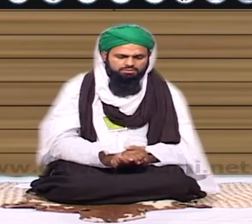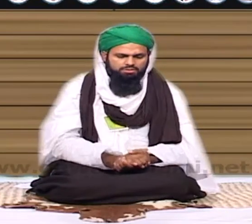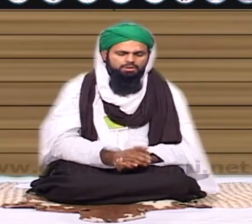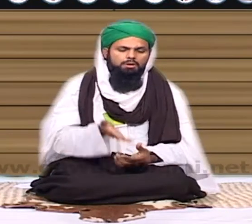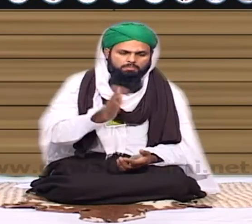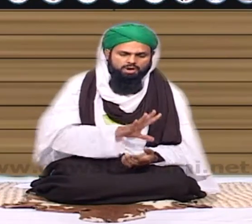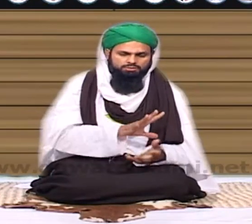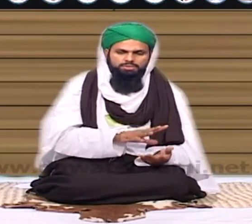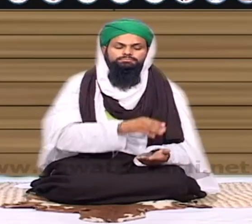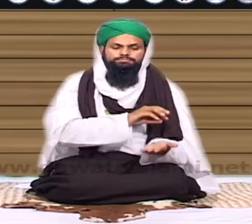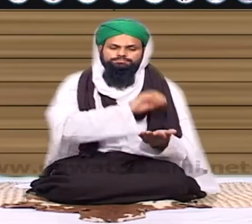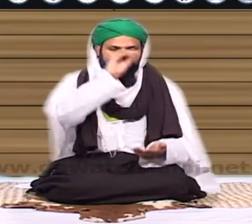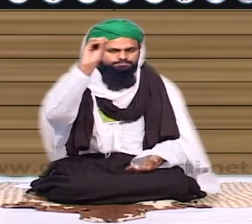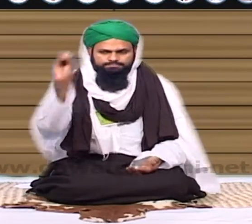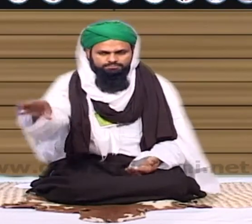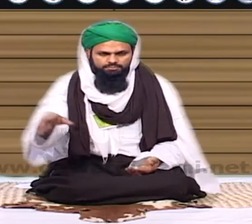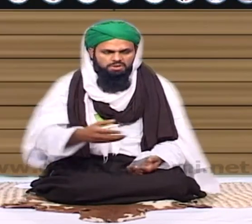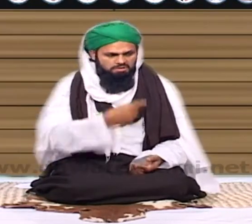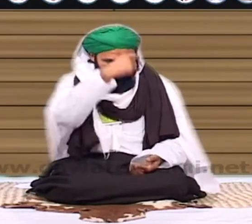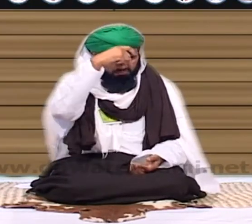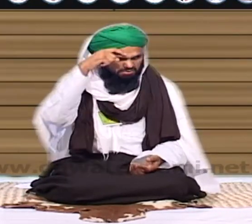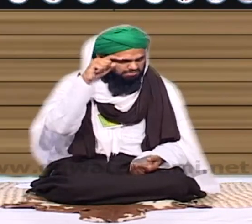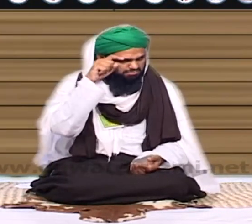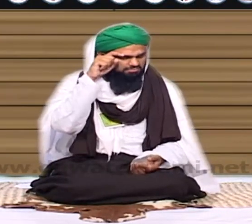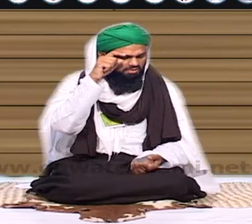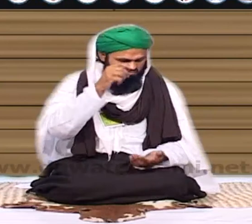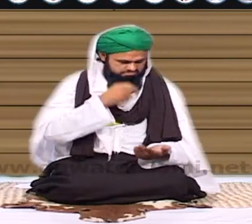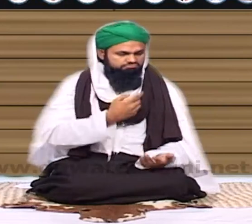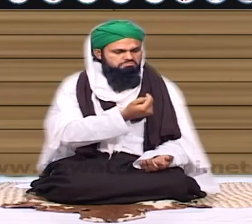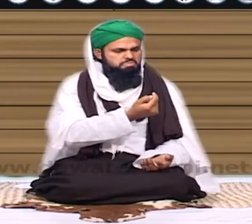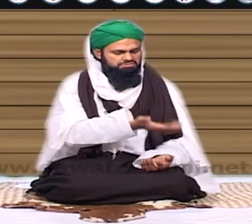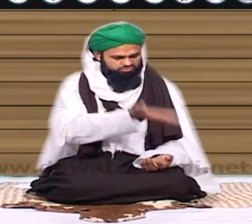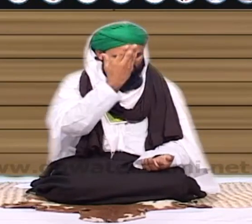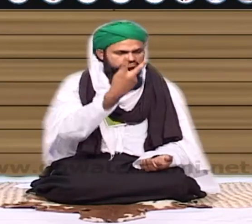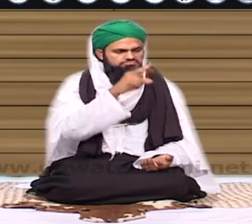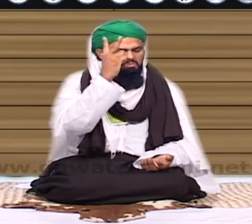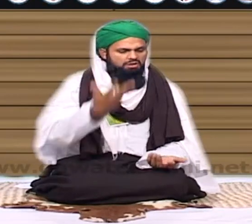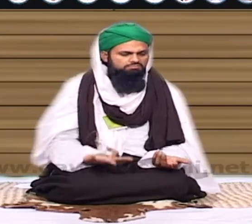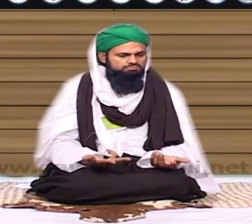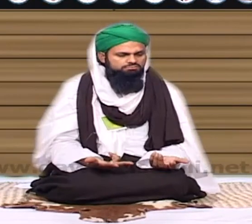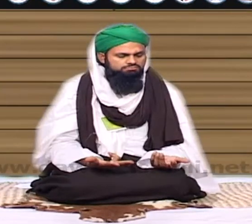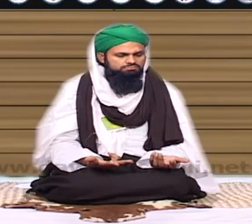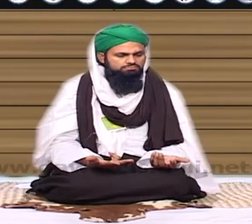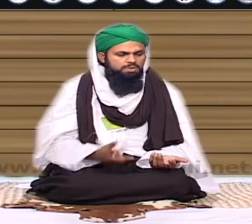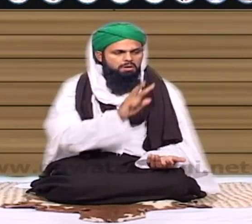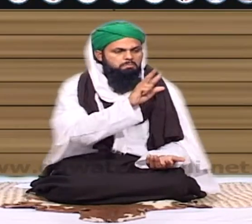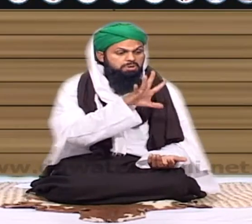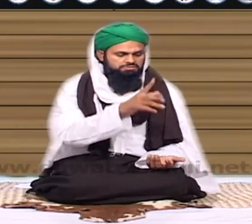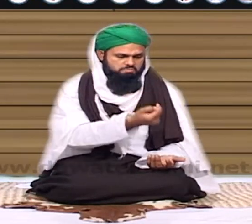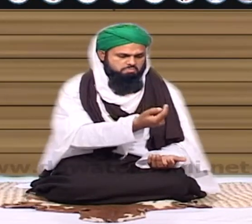اوپر وروزہ کر ریا پھر پہنچا جا پھر وہ اکڑ جاتا ہے پسینہ باہر کر نکاتا ہے گرمی اپنا ہے اتنا ہوگا اتیسے